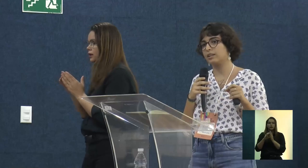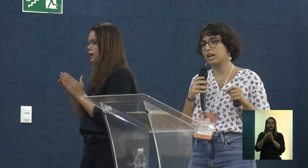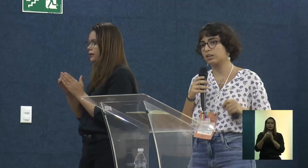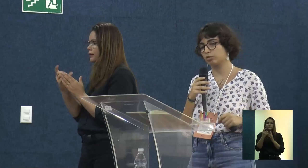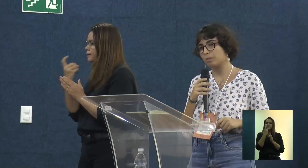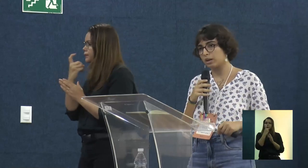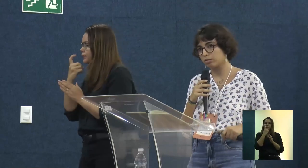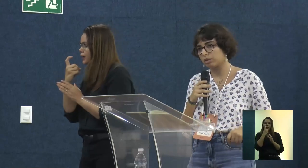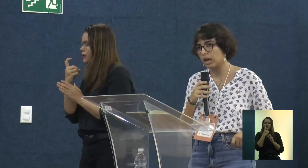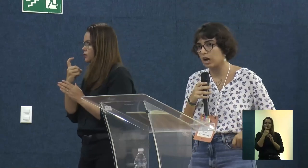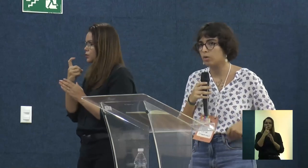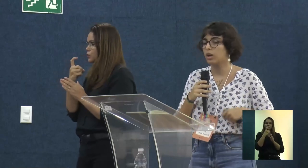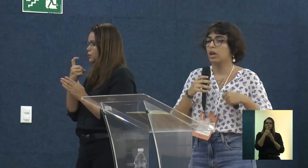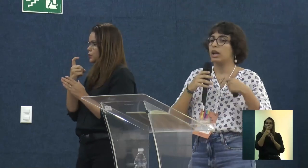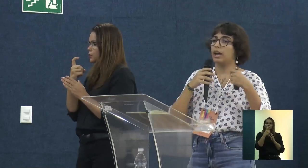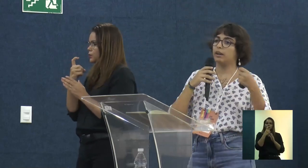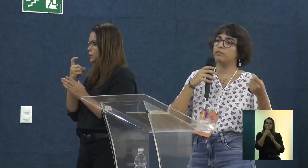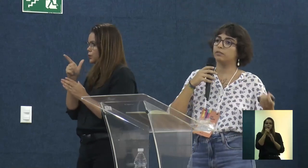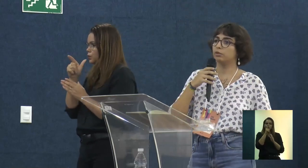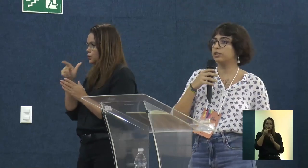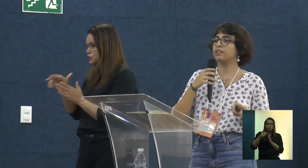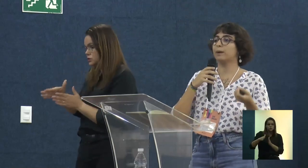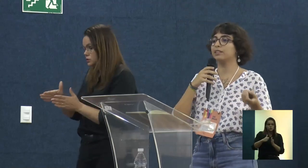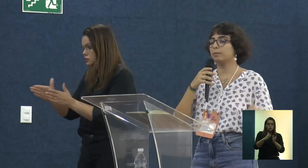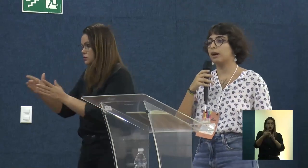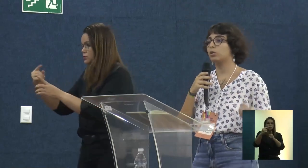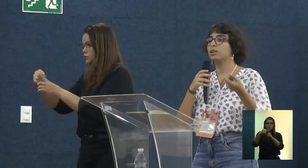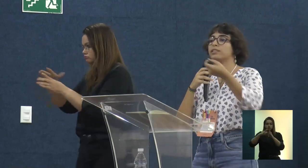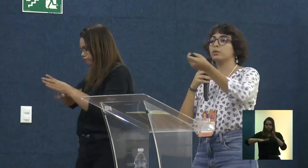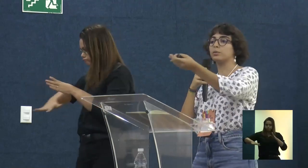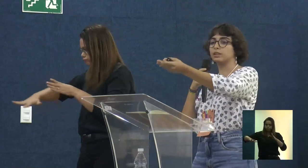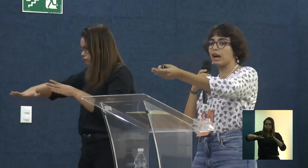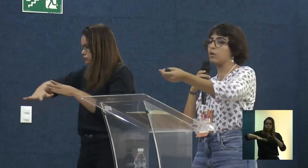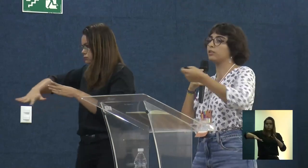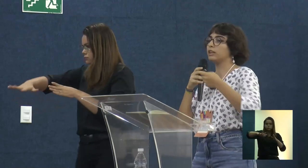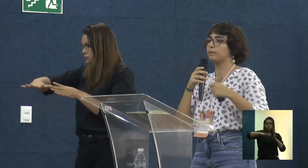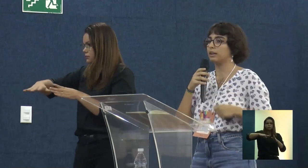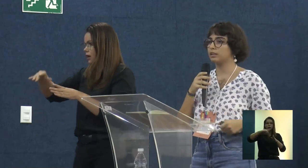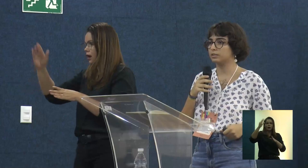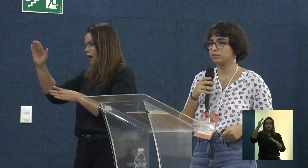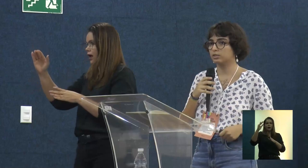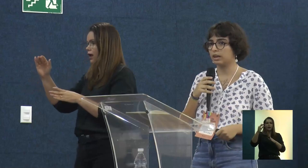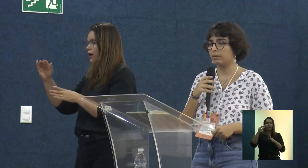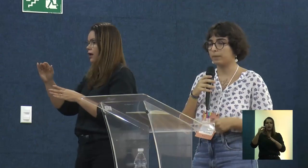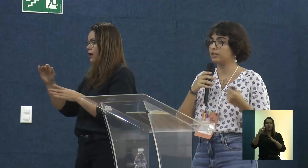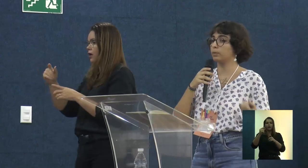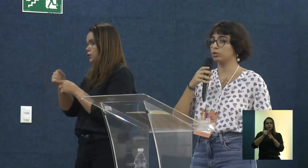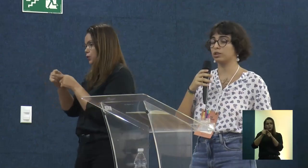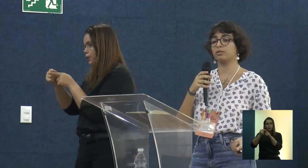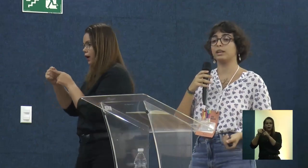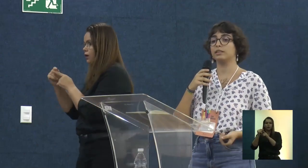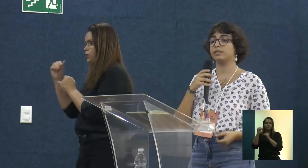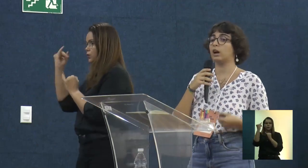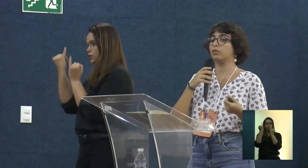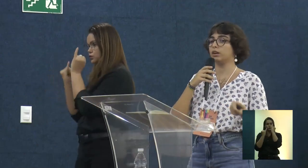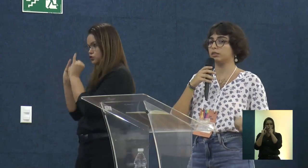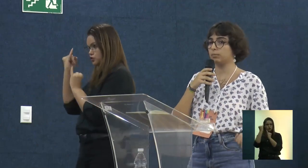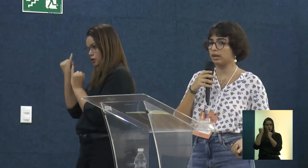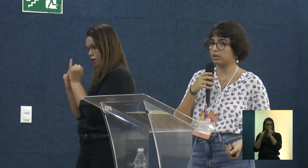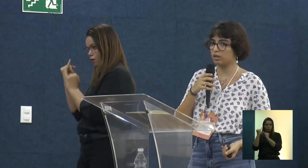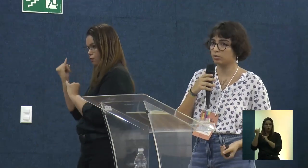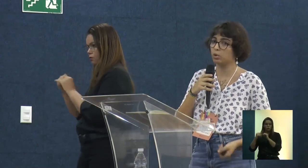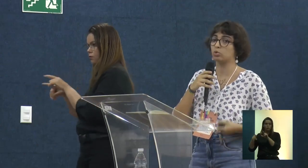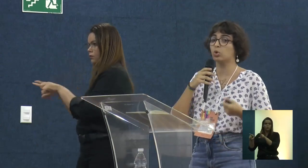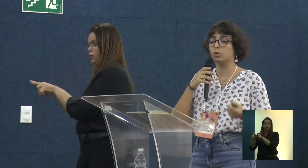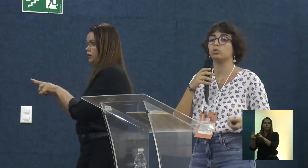ficam localizadas no bairro industrial. Vocês que participaram, conheceram a Dalva, ela participou de outras mesas. A Dalva